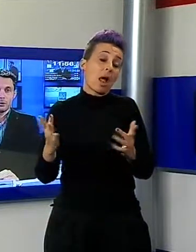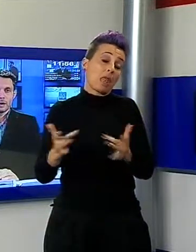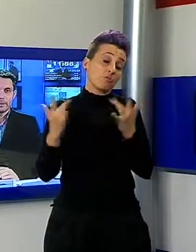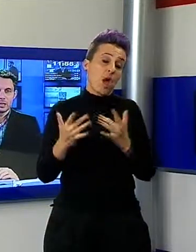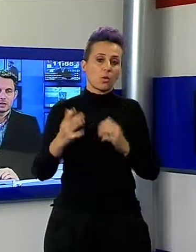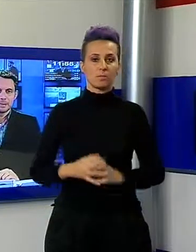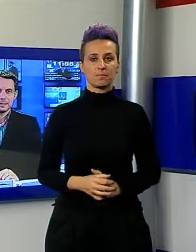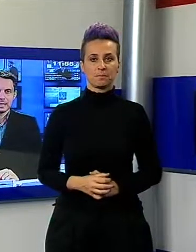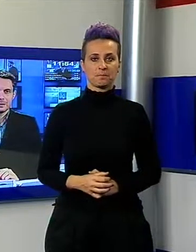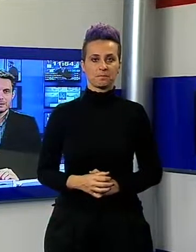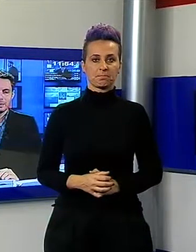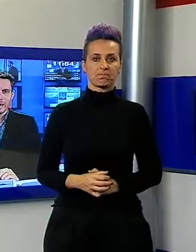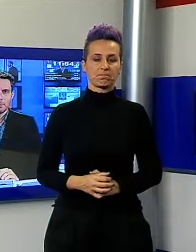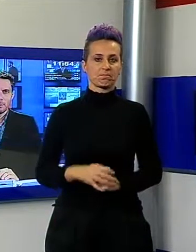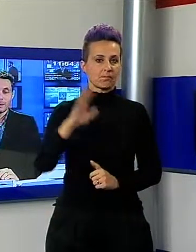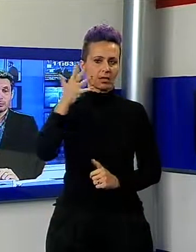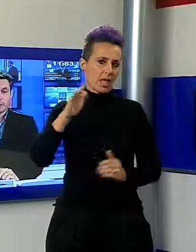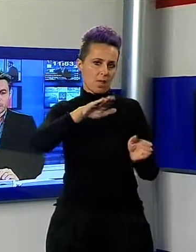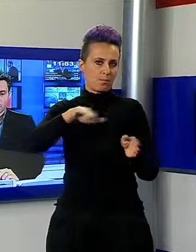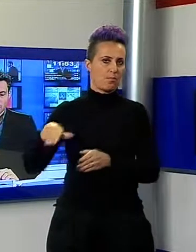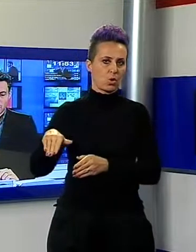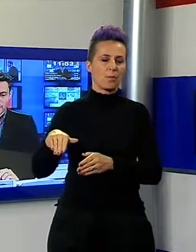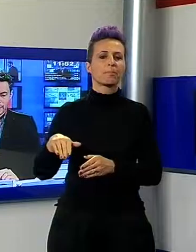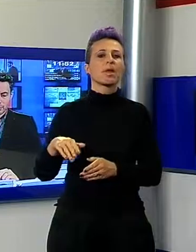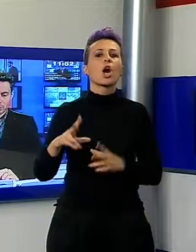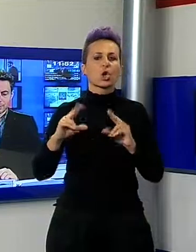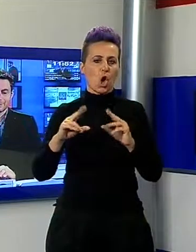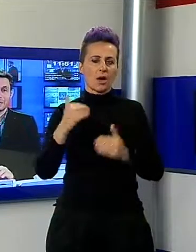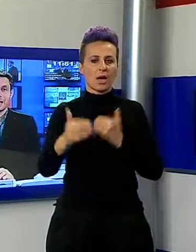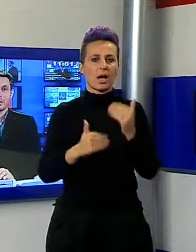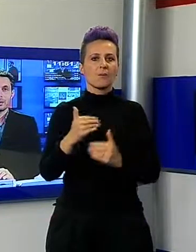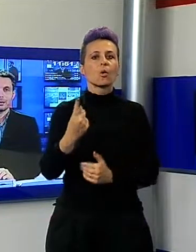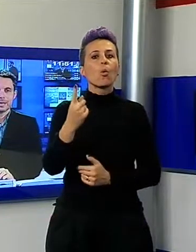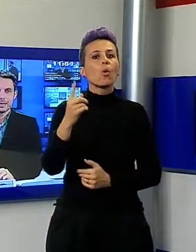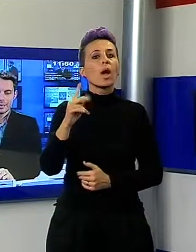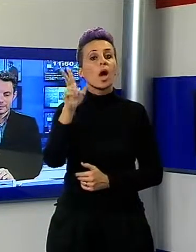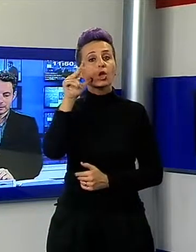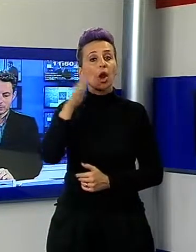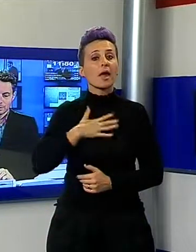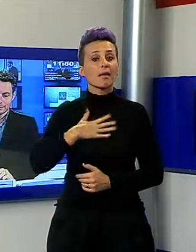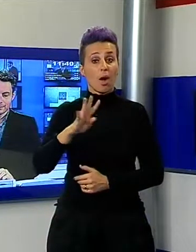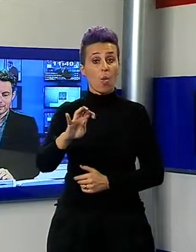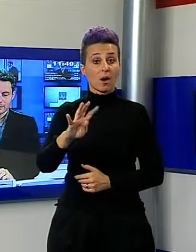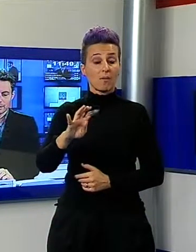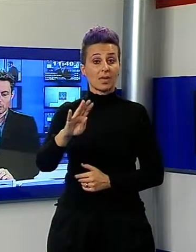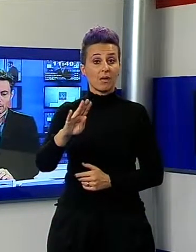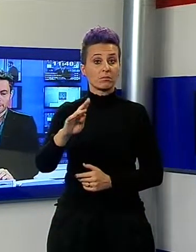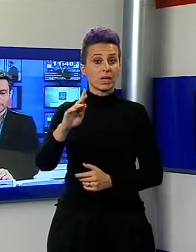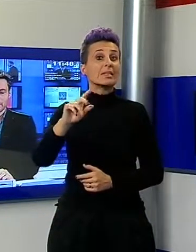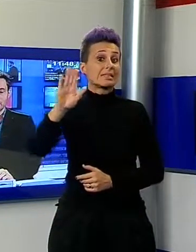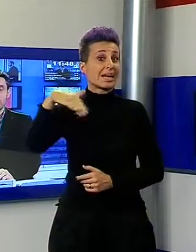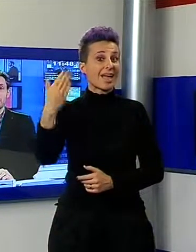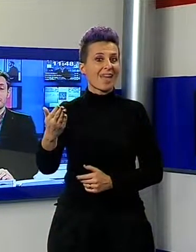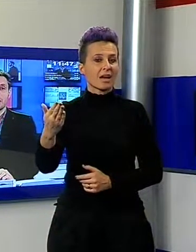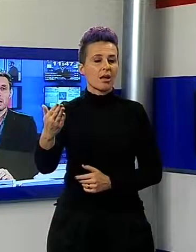Lasciamo la pagina dedicata al maltempo, ma continuiamo con la cronaca. Una donna straniera di 40 anni è stata trovata senza vita in un